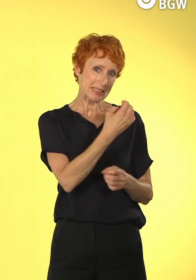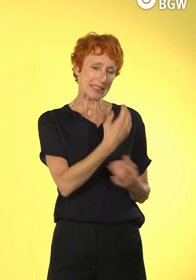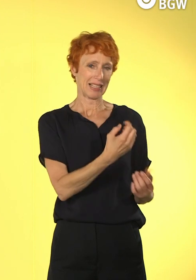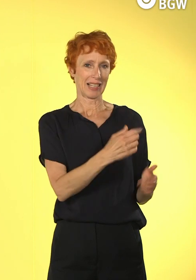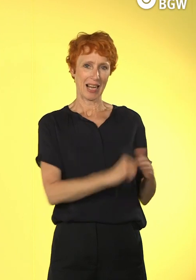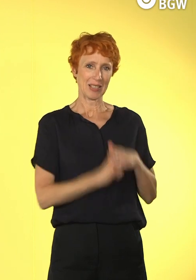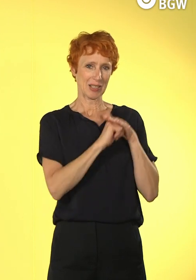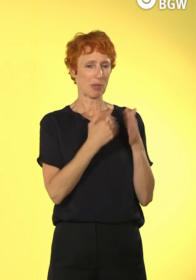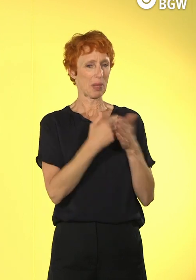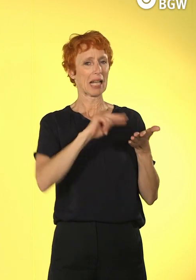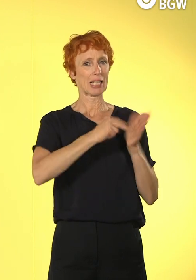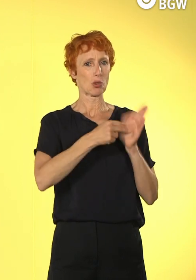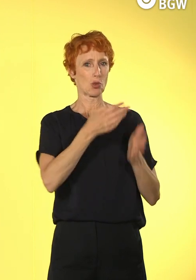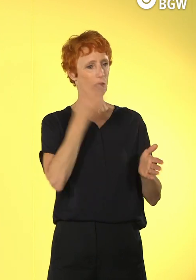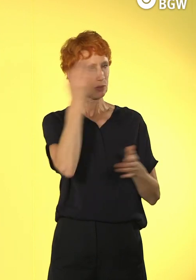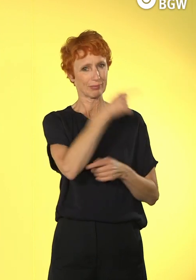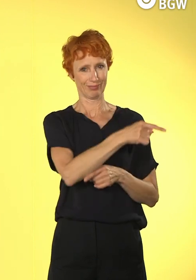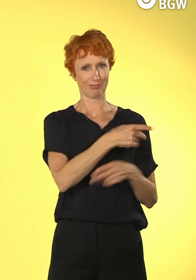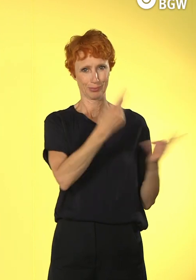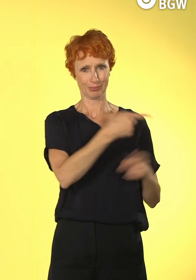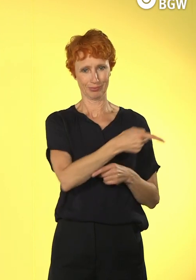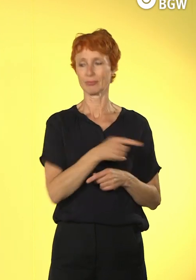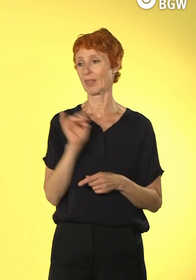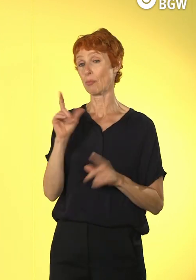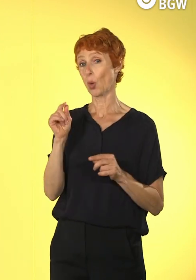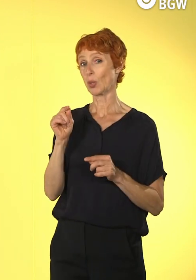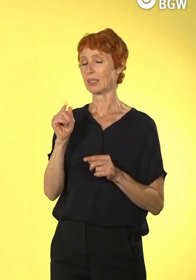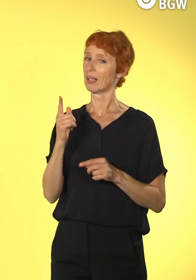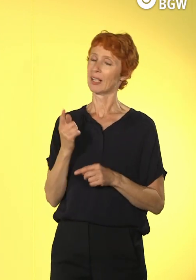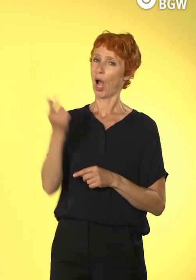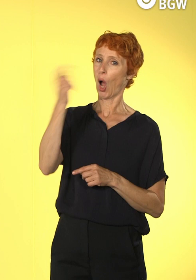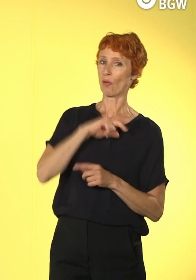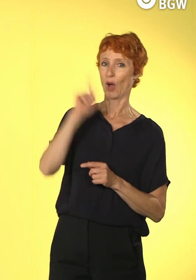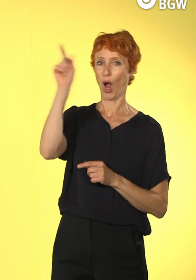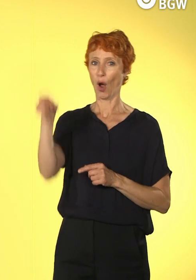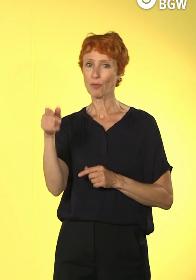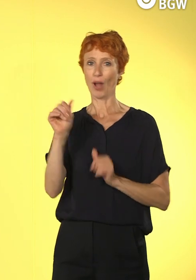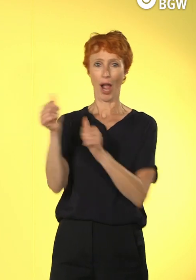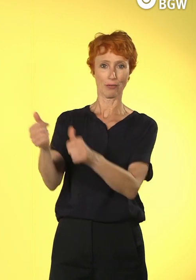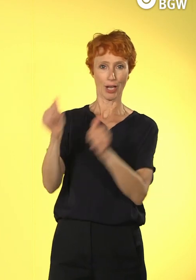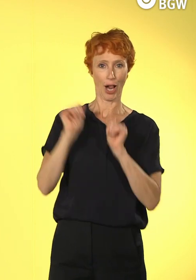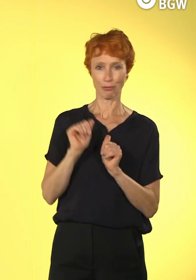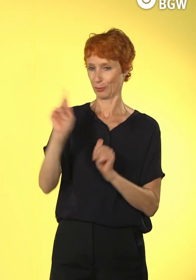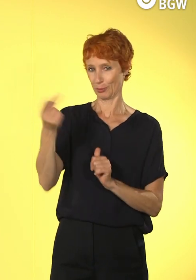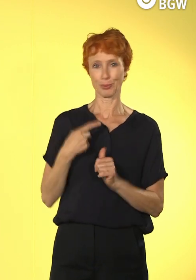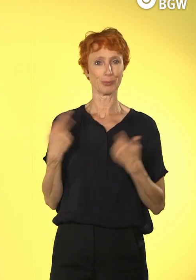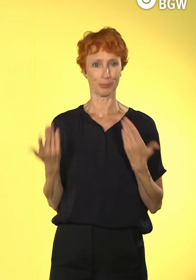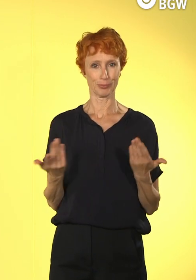technologische Fragen geht. Ja, ist ja keine Einbahnstraße. Das geht mir genauso. Gut.